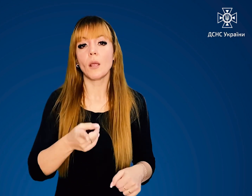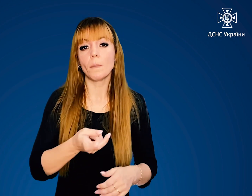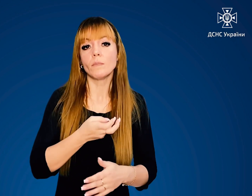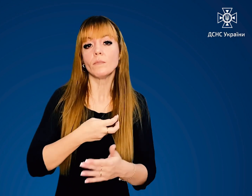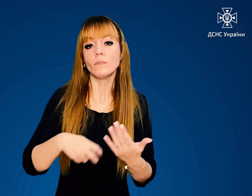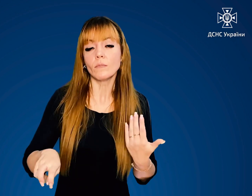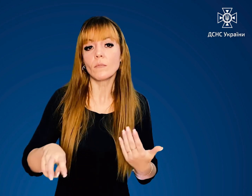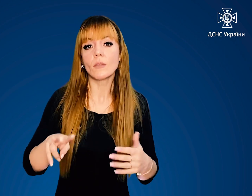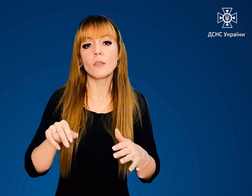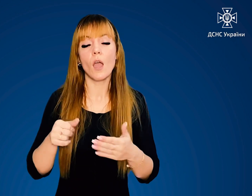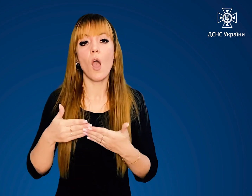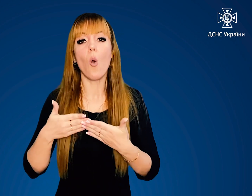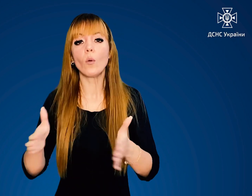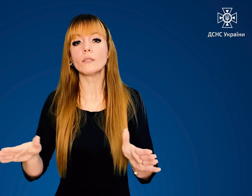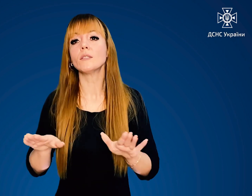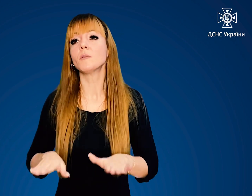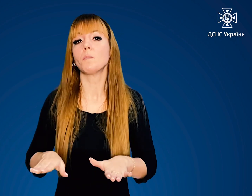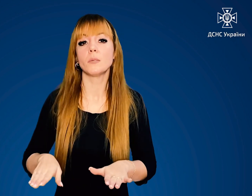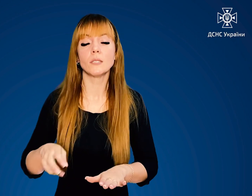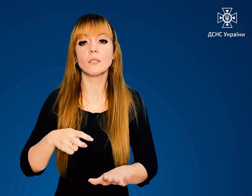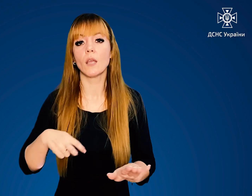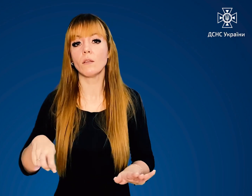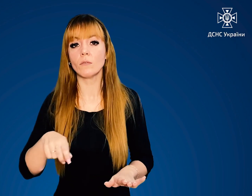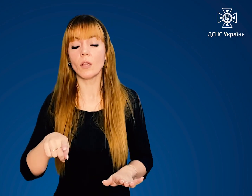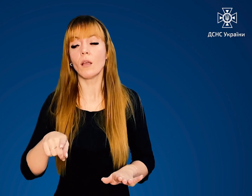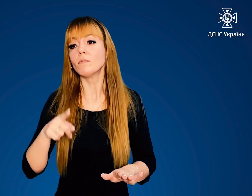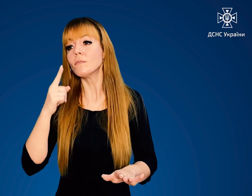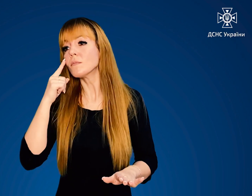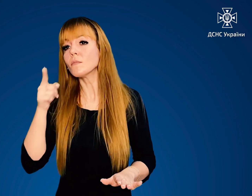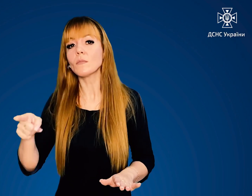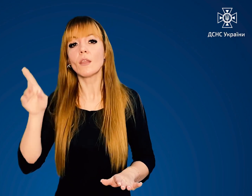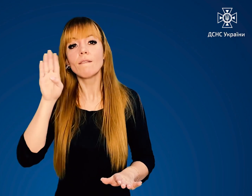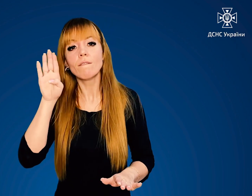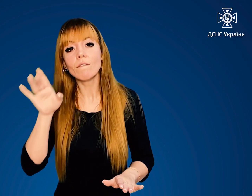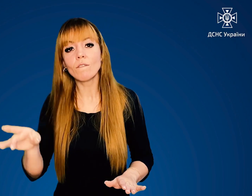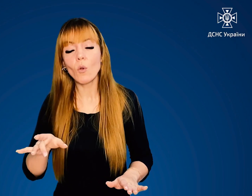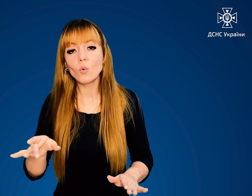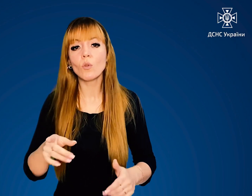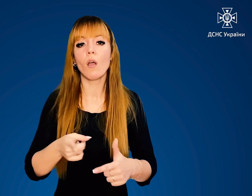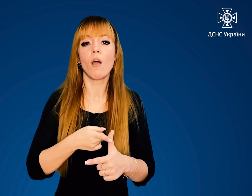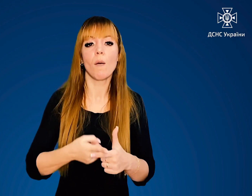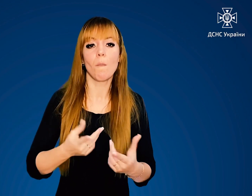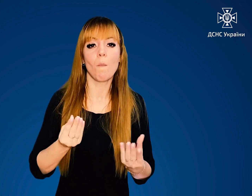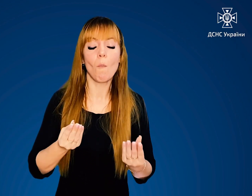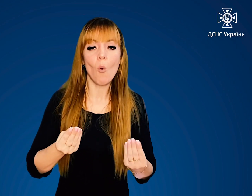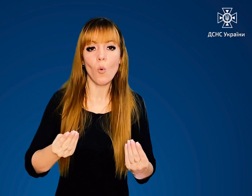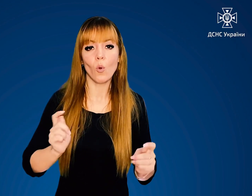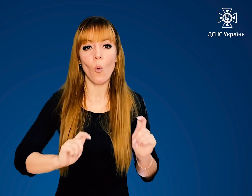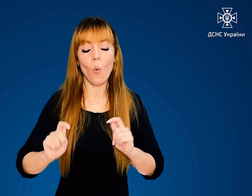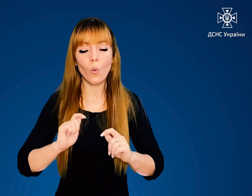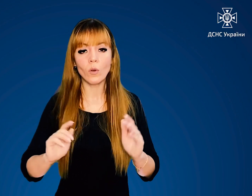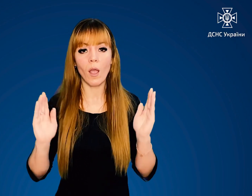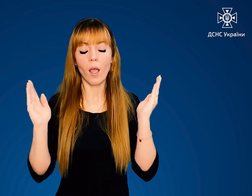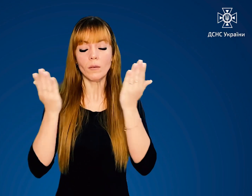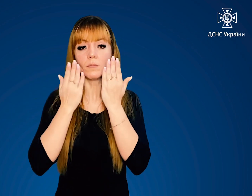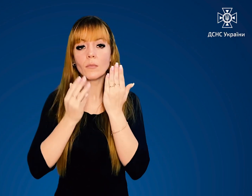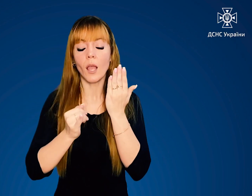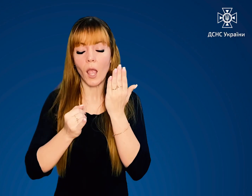місцевість або галявину. Ввідіть у водойму чи накритись мокрим одягом і дихайте повітрям,